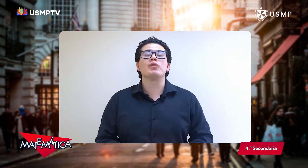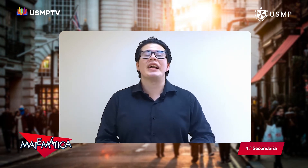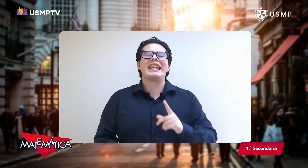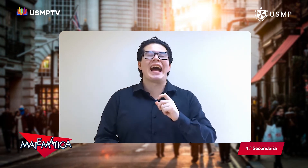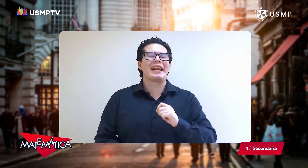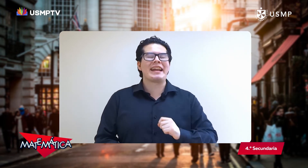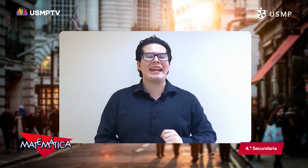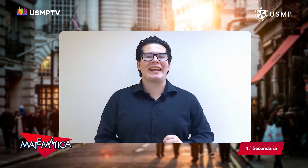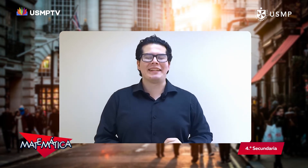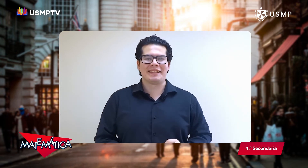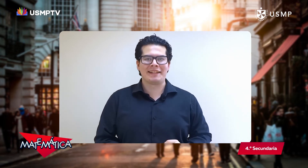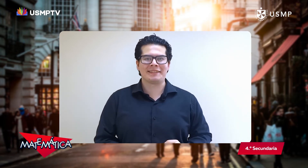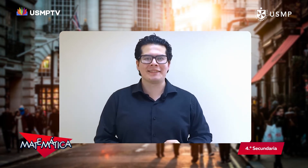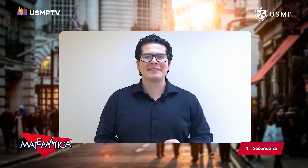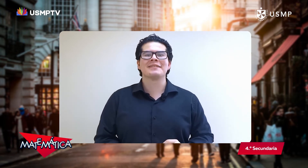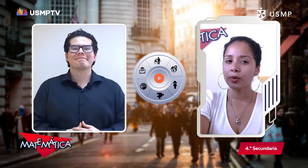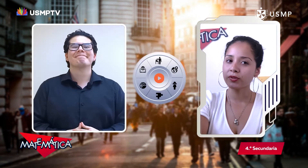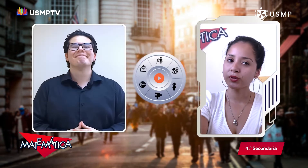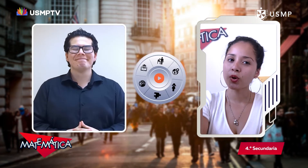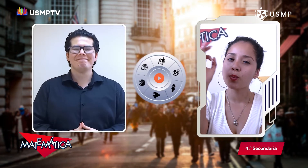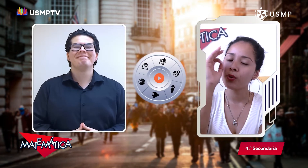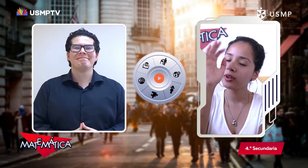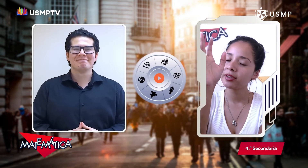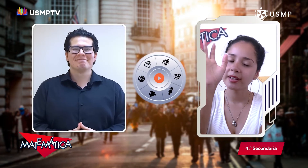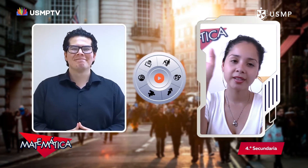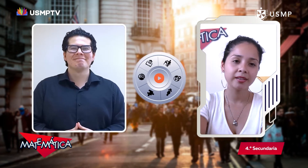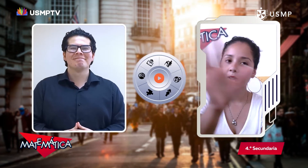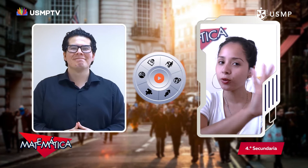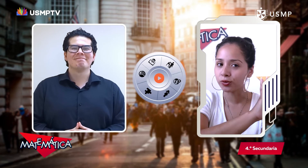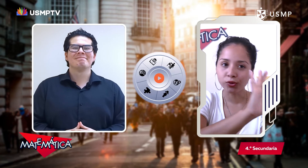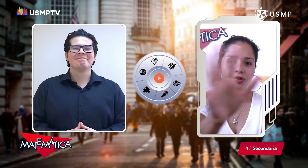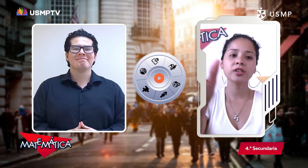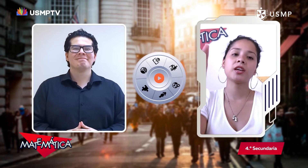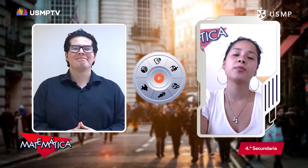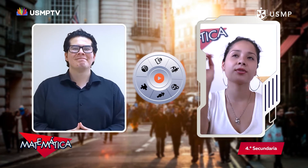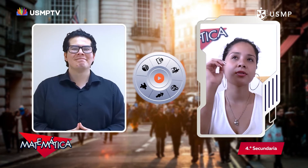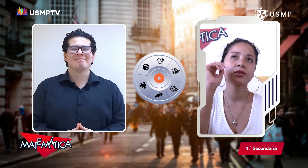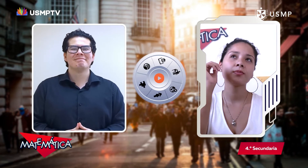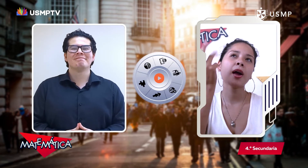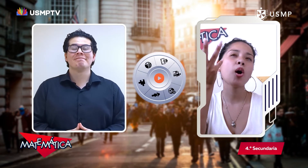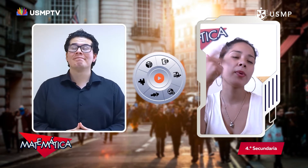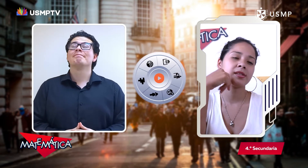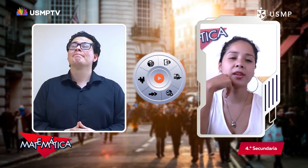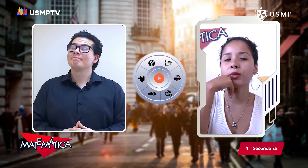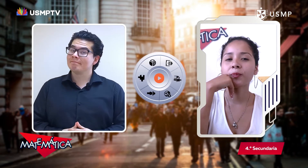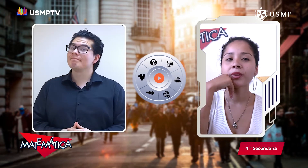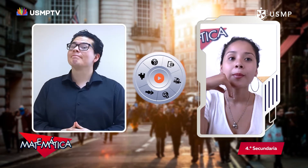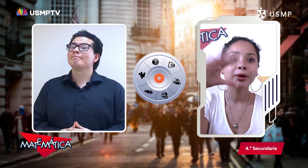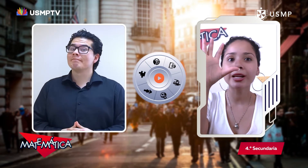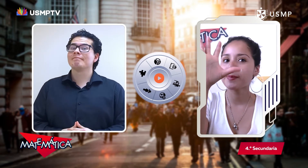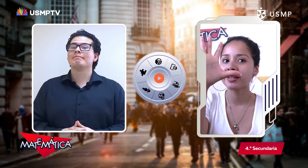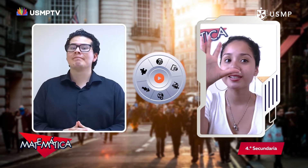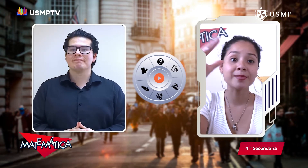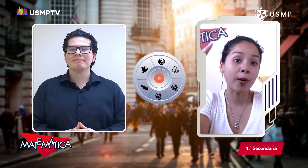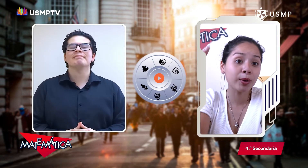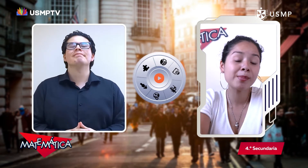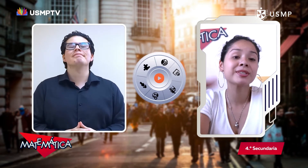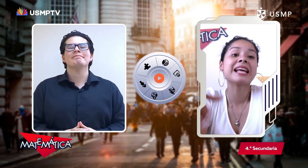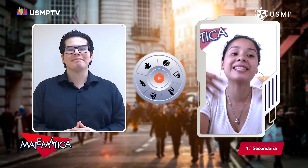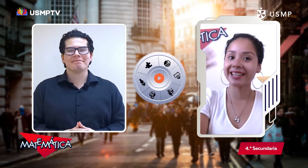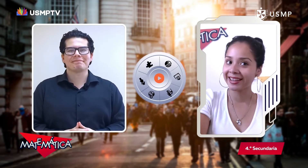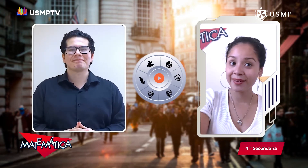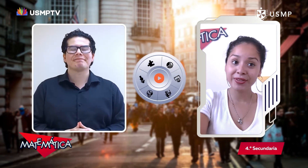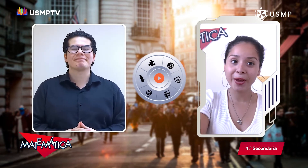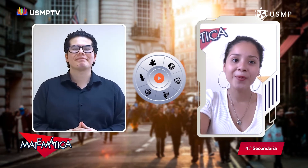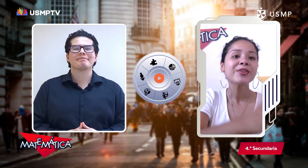aplicamos la regla de 3 Muy interesante los dos ejemplos Me dejó pensar ¿Pero qué le parece si mejor